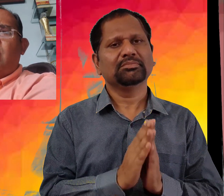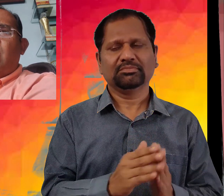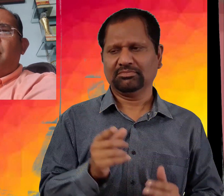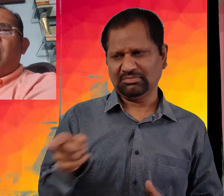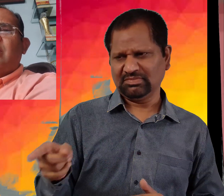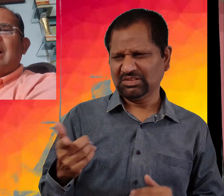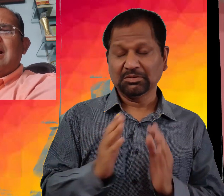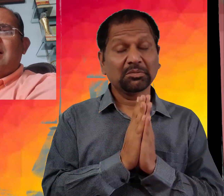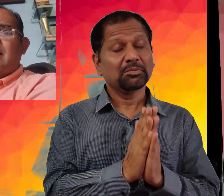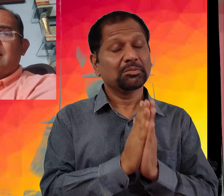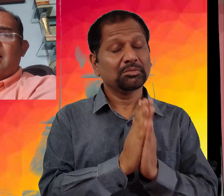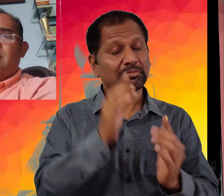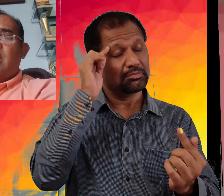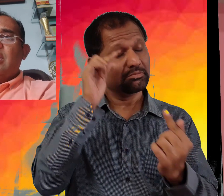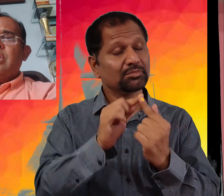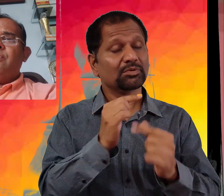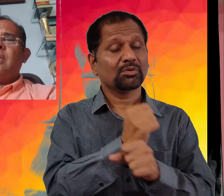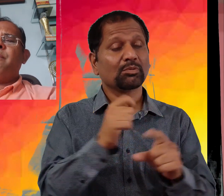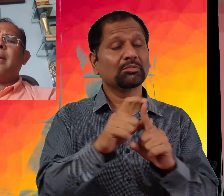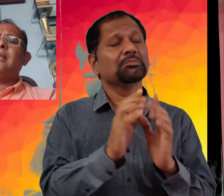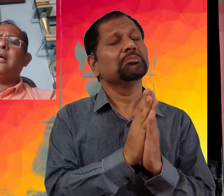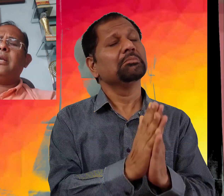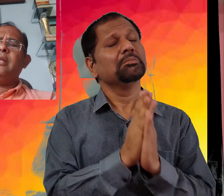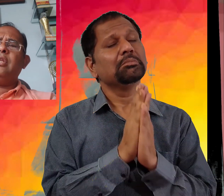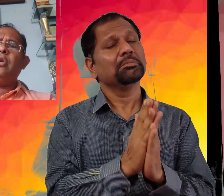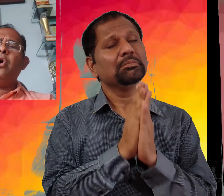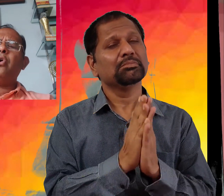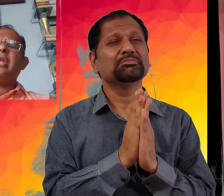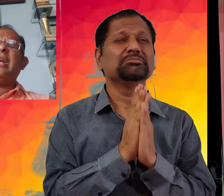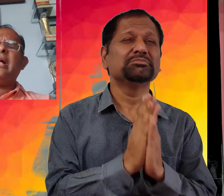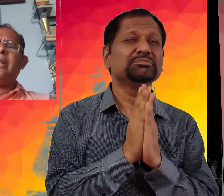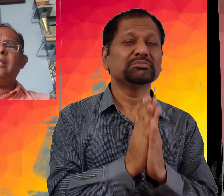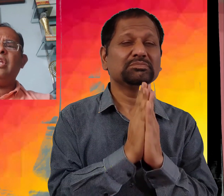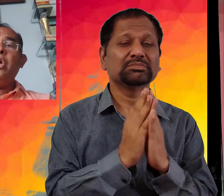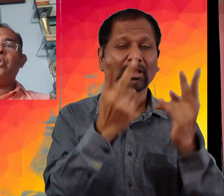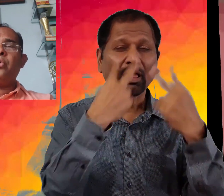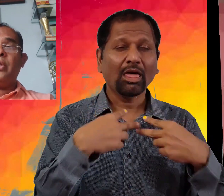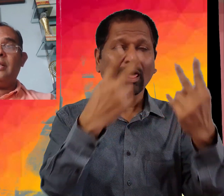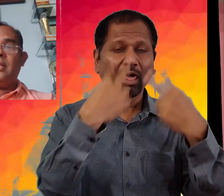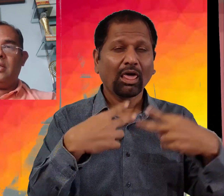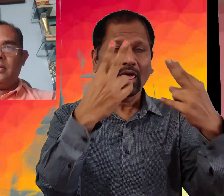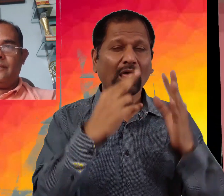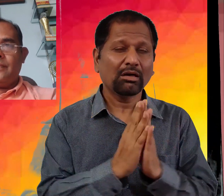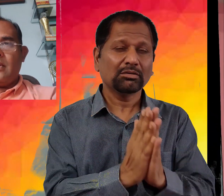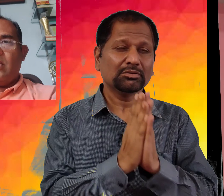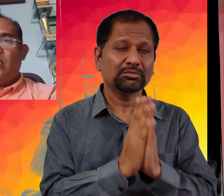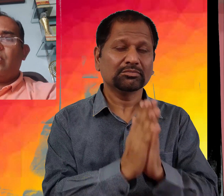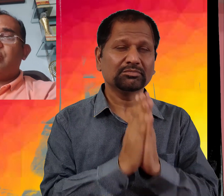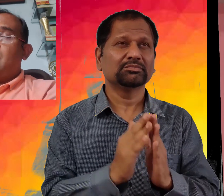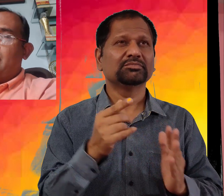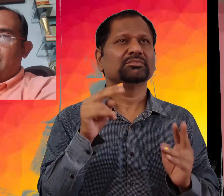اور بہت تلین تا کے ساتھ عشور کی پراتنہ کر رہی تھی اور گرگڑا رہی تھی رو رہی تھی